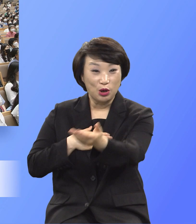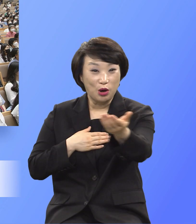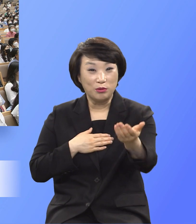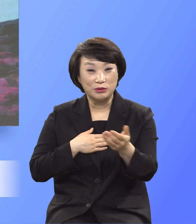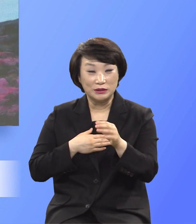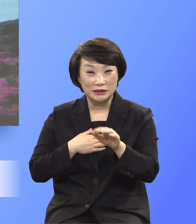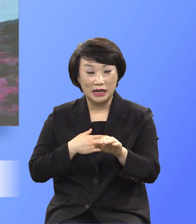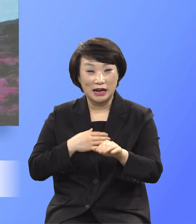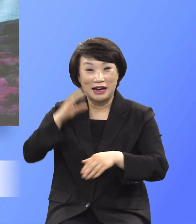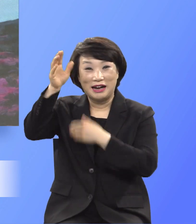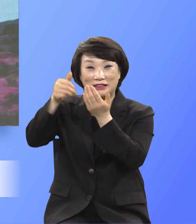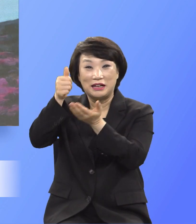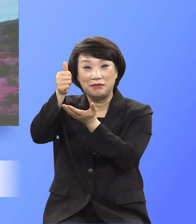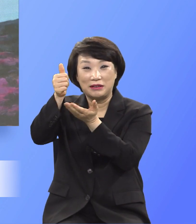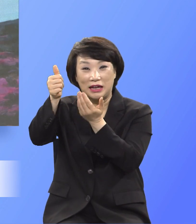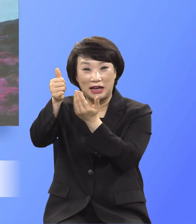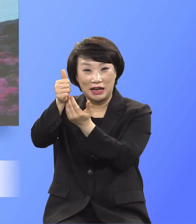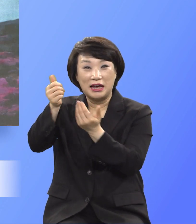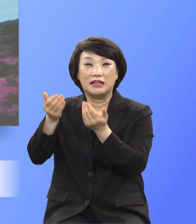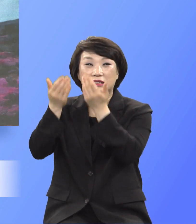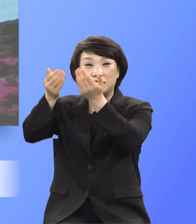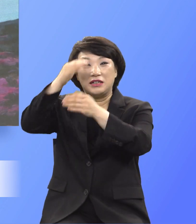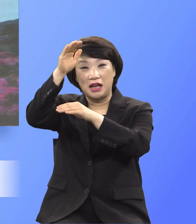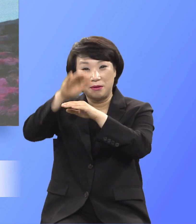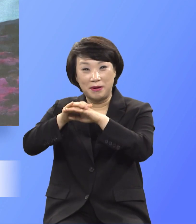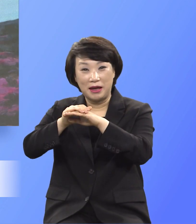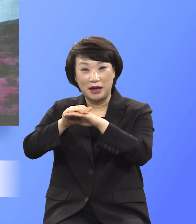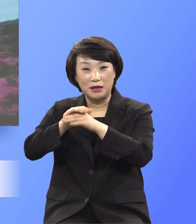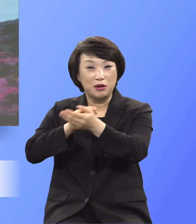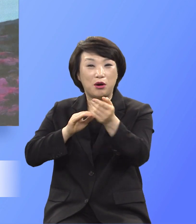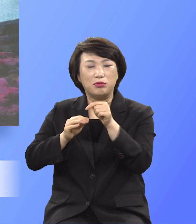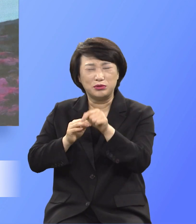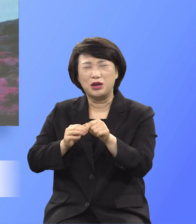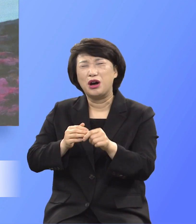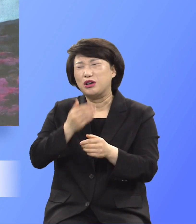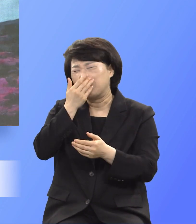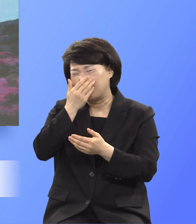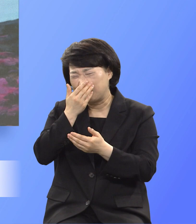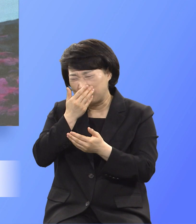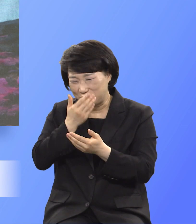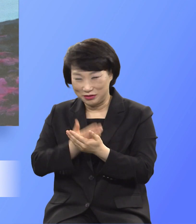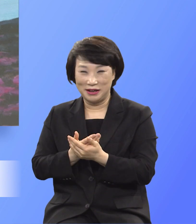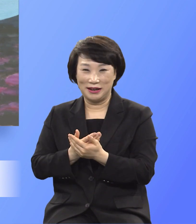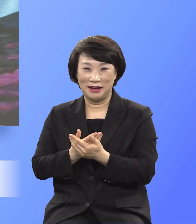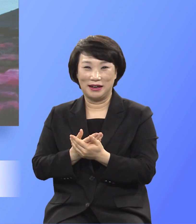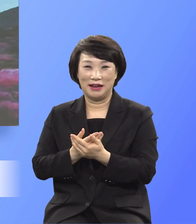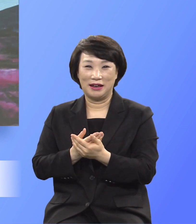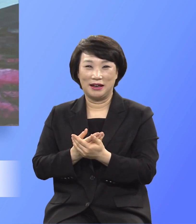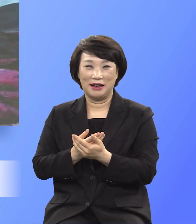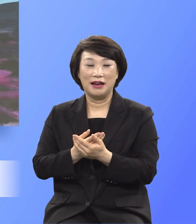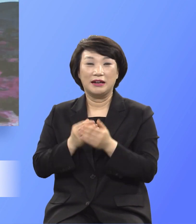하나님의 예배가 제사가 얼마나 엄중했으면 아브라하마